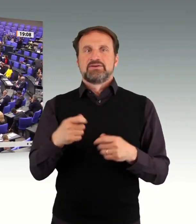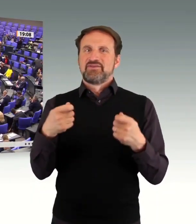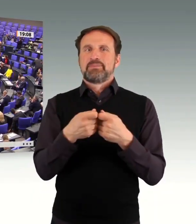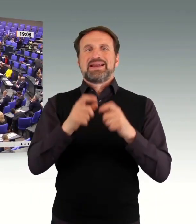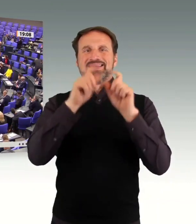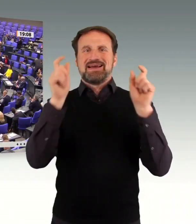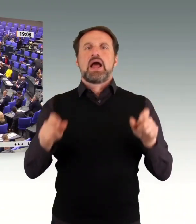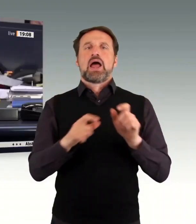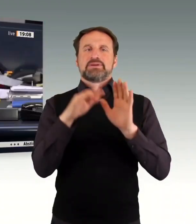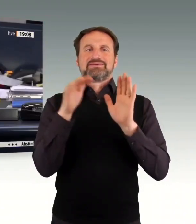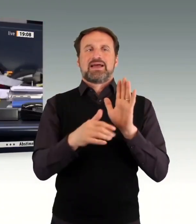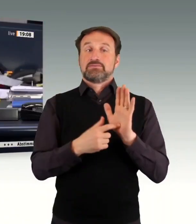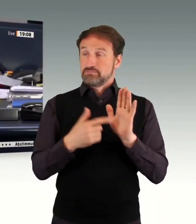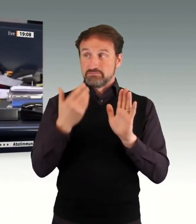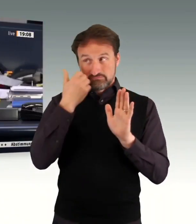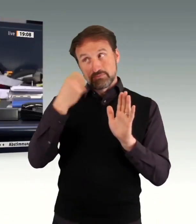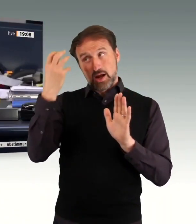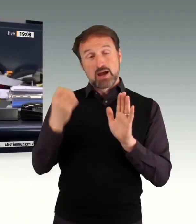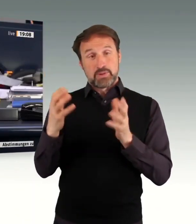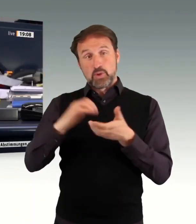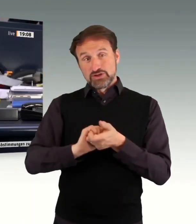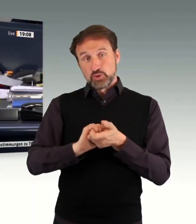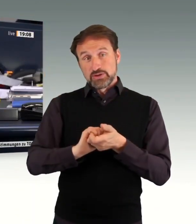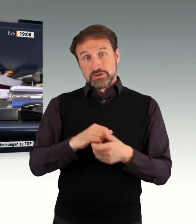Die Kollegin Angelika Glöckner spricht für die SPD-Fraktion.